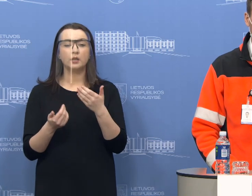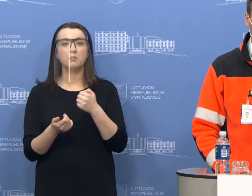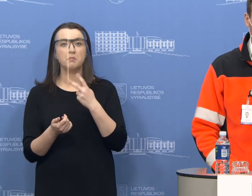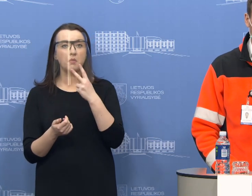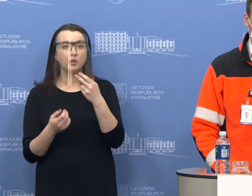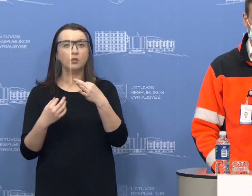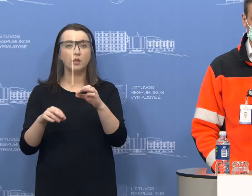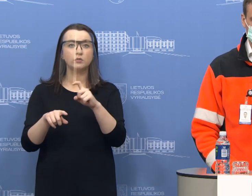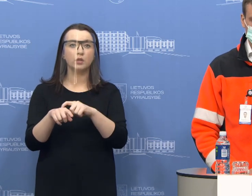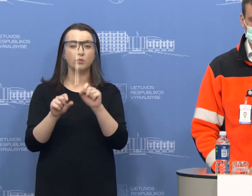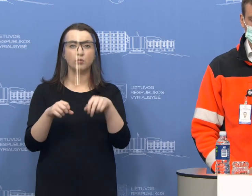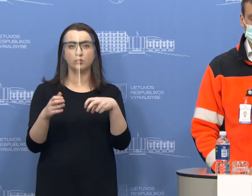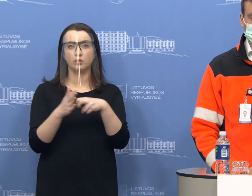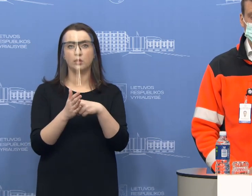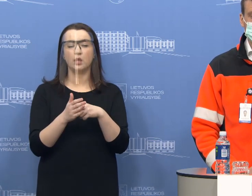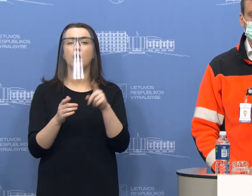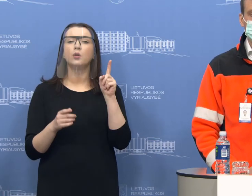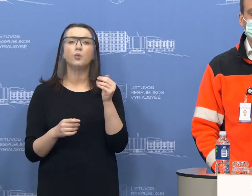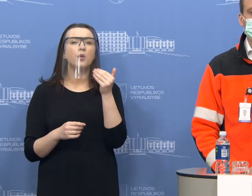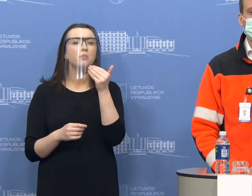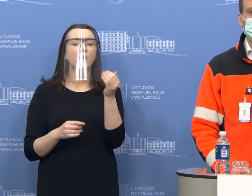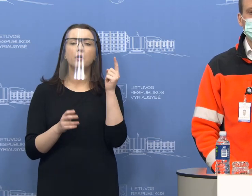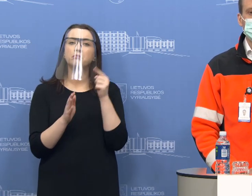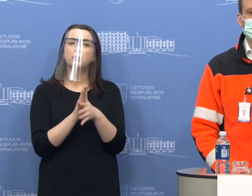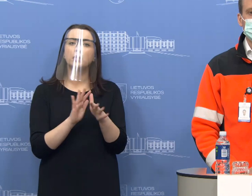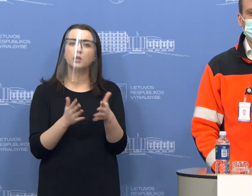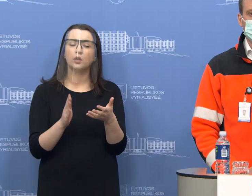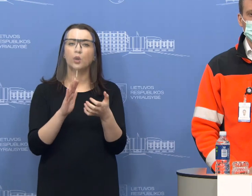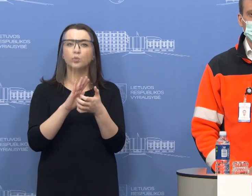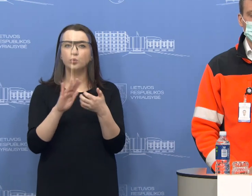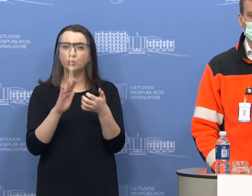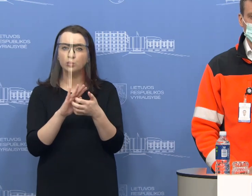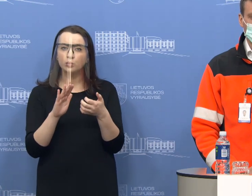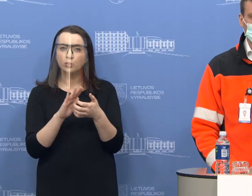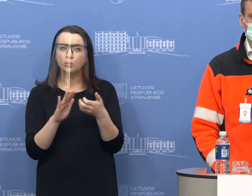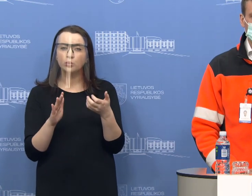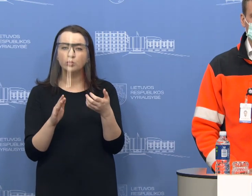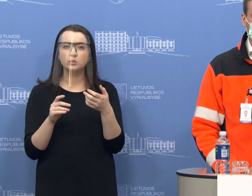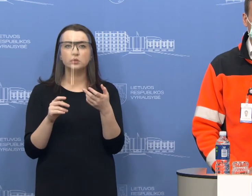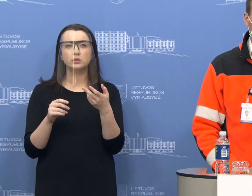laisvų laikų. Aš dar noriu perplausti, tai reiškia, kad terpių trūksta kai kuriuose miestuose?